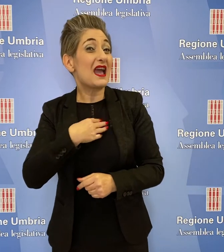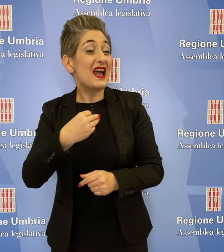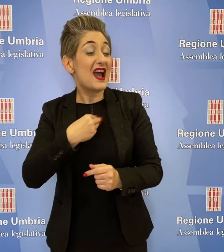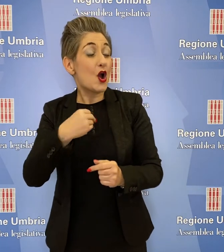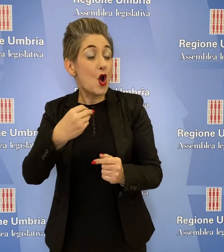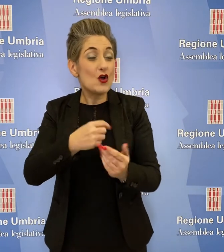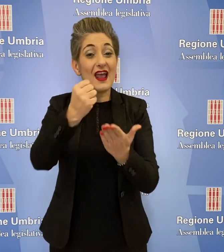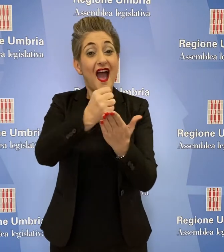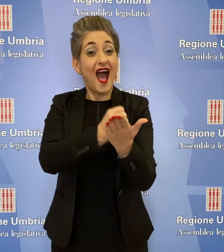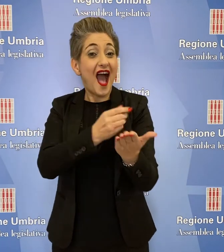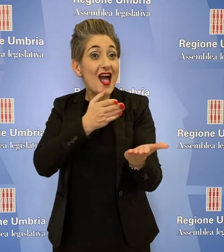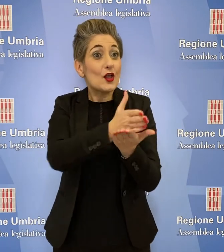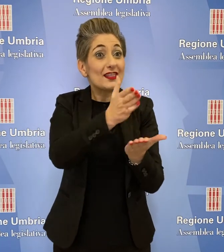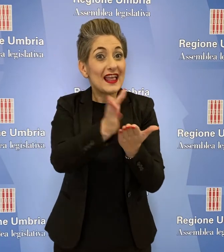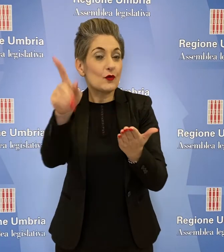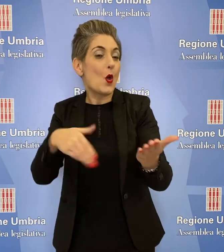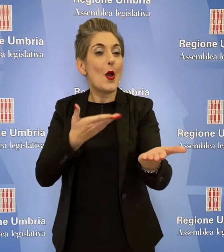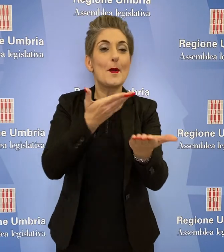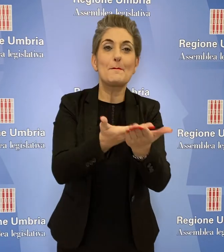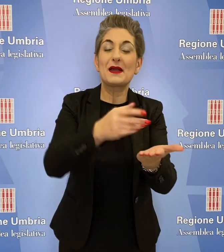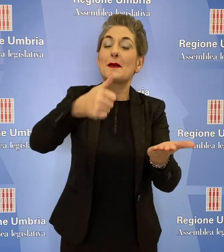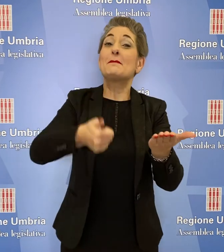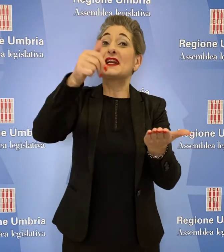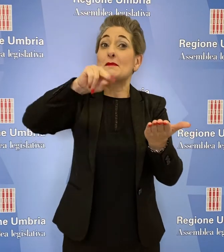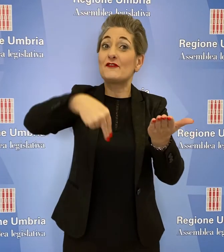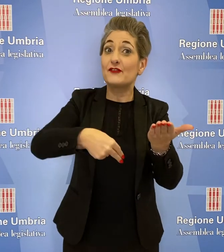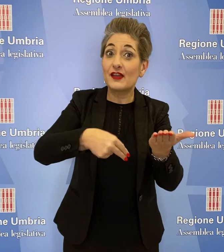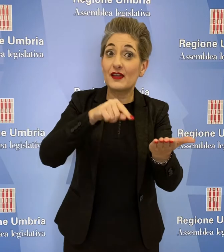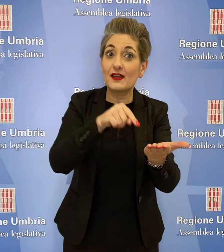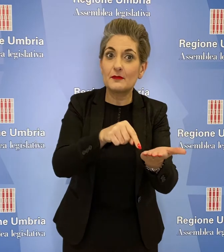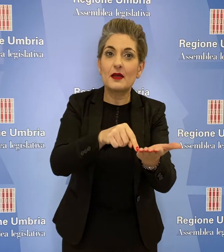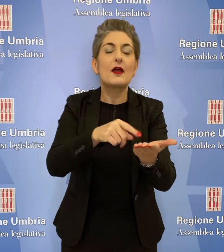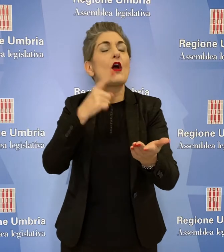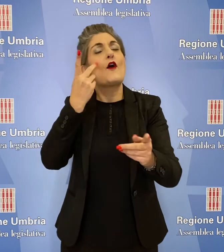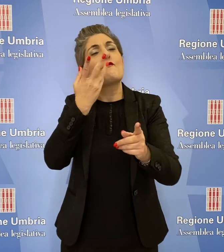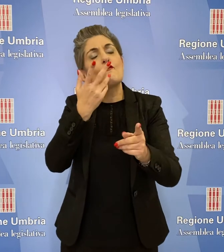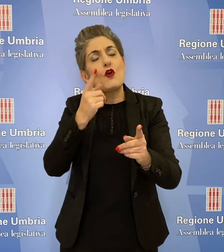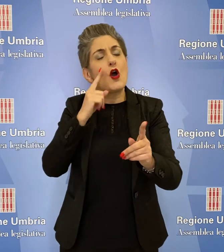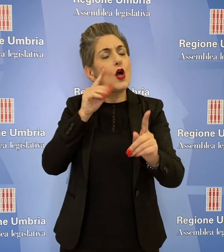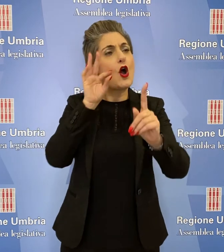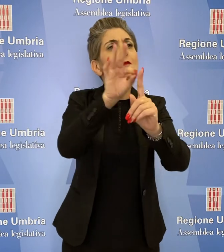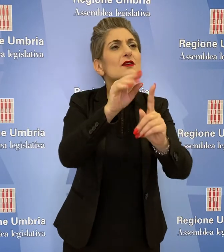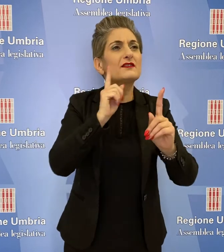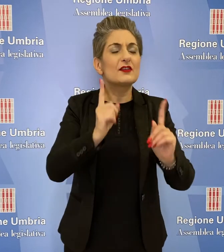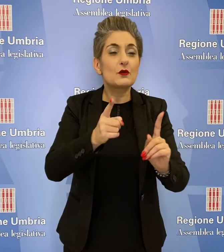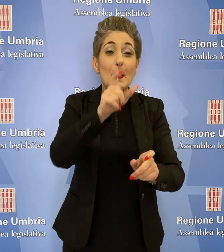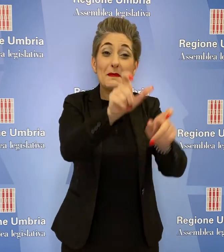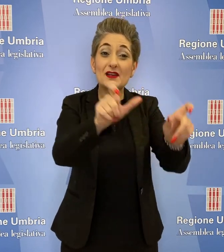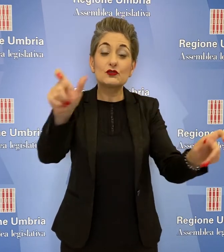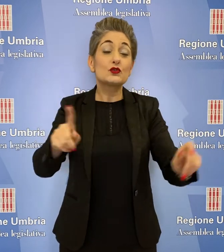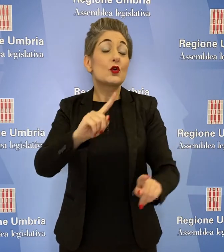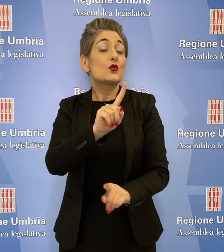firmatario Vincenzo Bianconi, che aveva l'obiettivo di assicurare a tutte le persone non